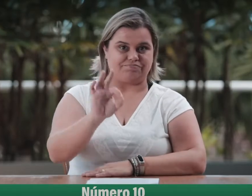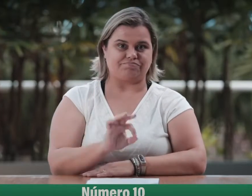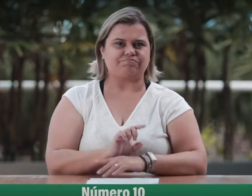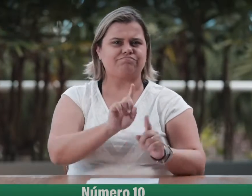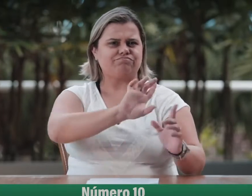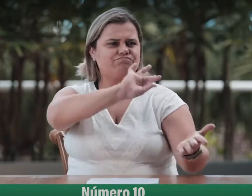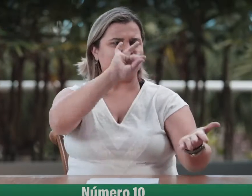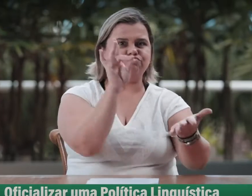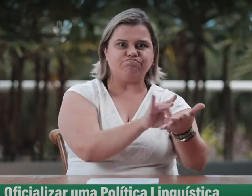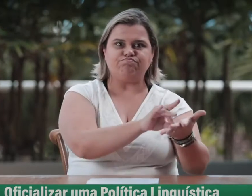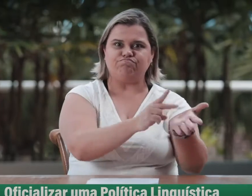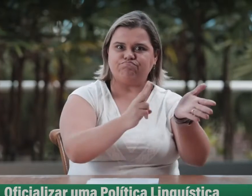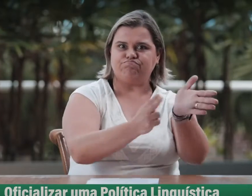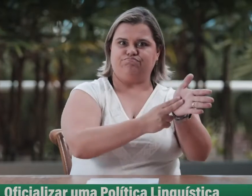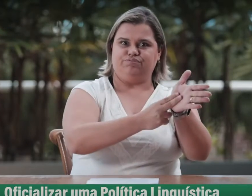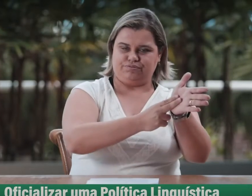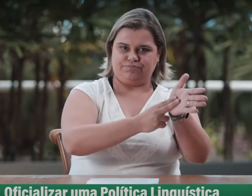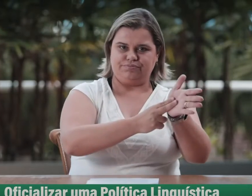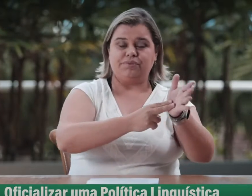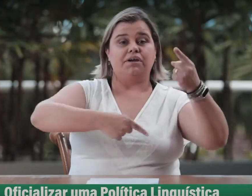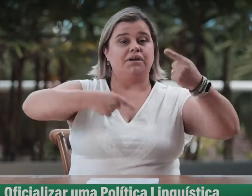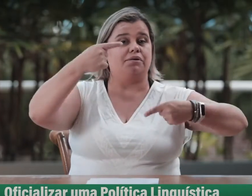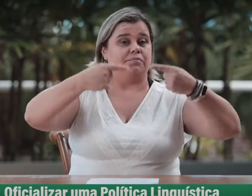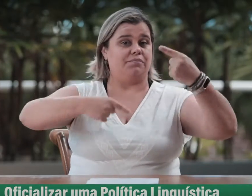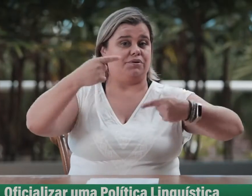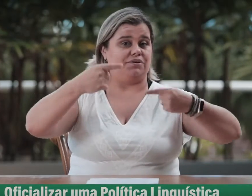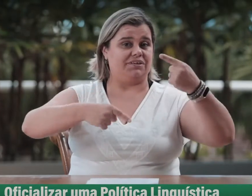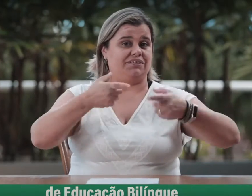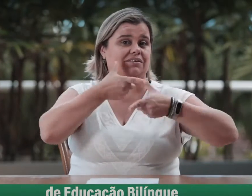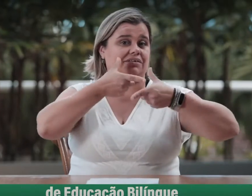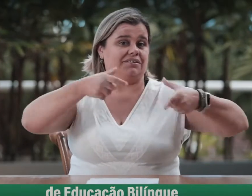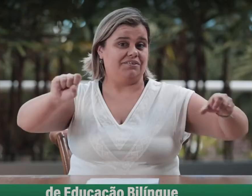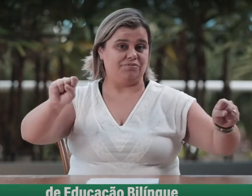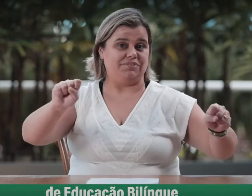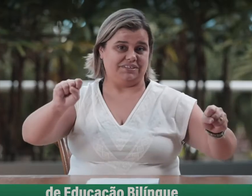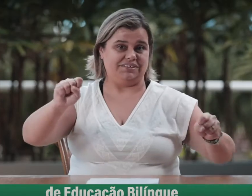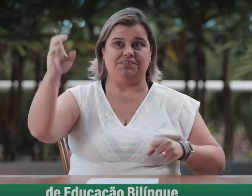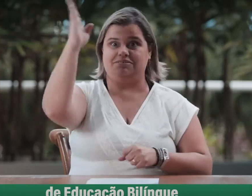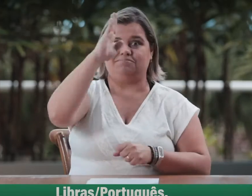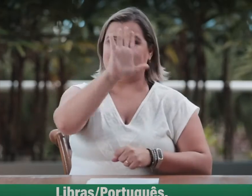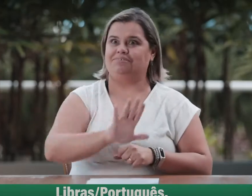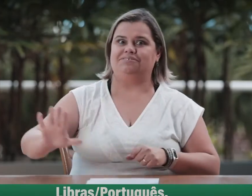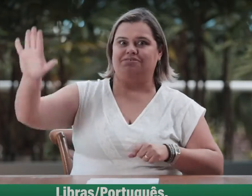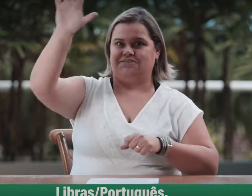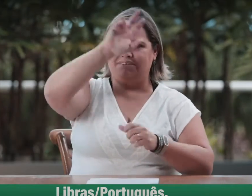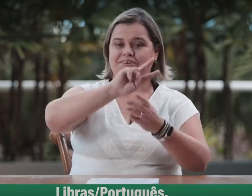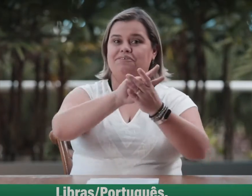10. Oficializar uma política linguística de educação bilingue Libras Português.